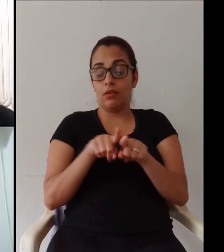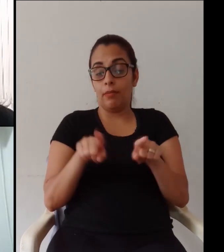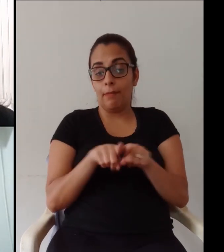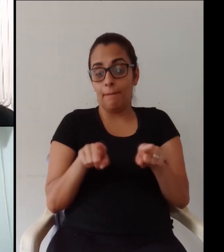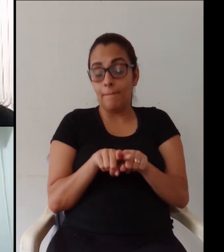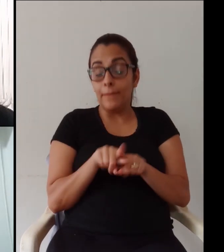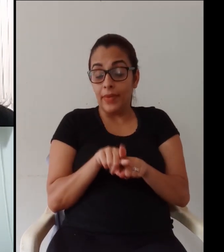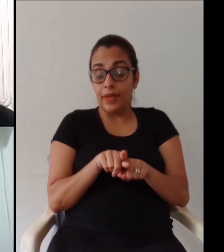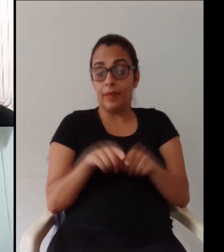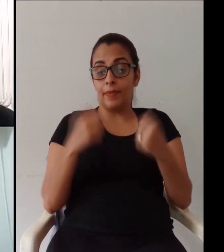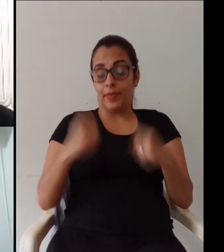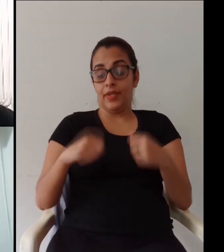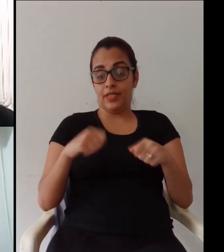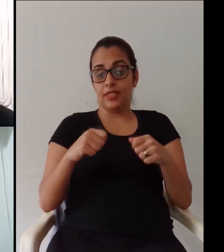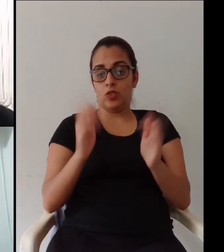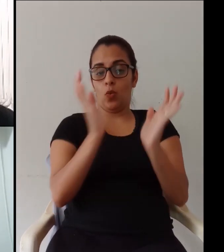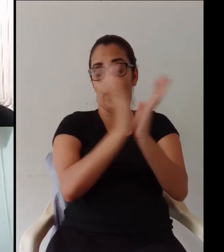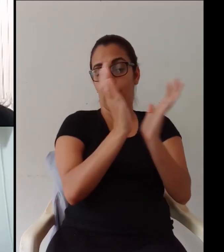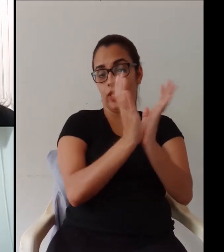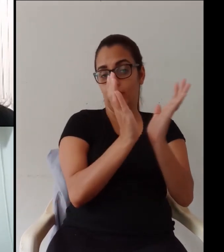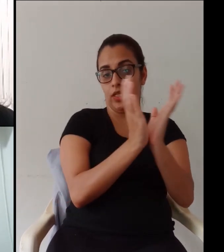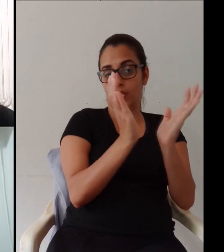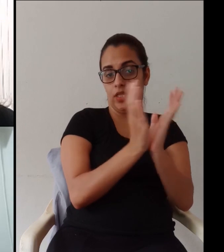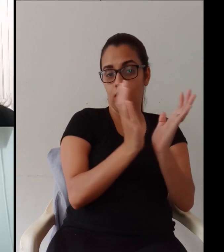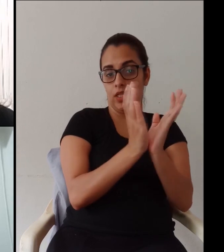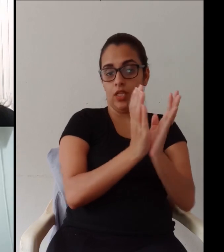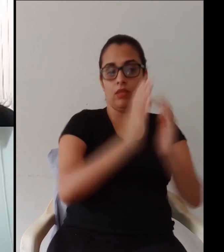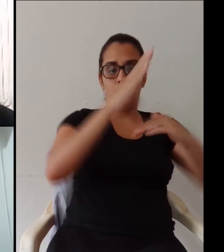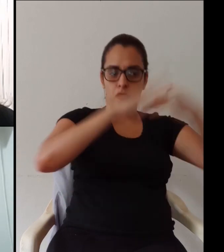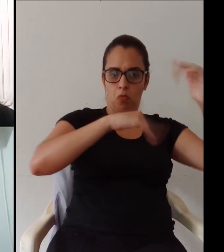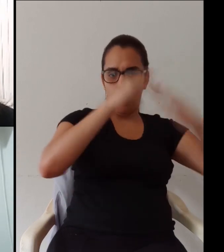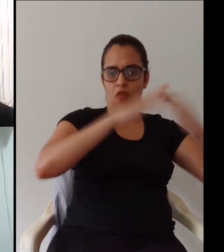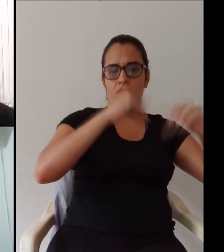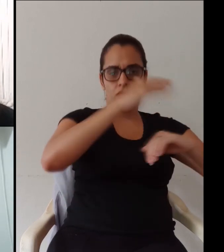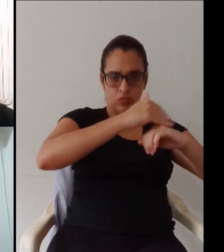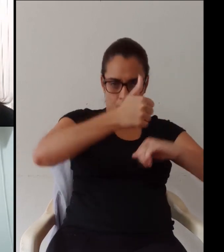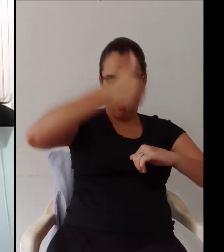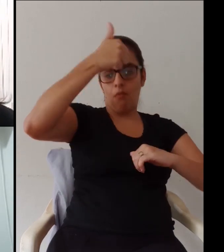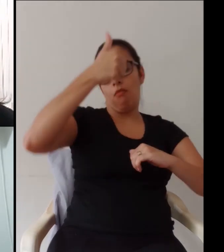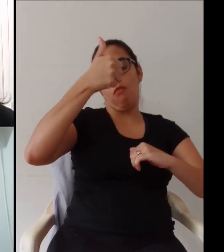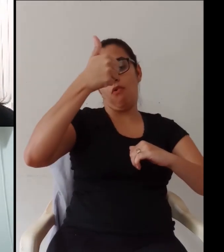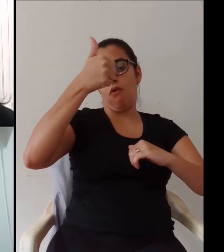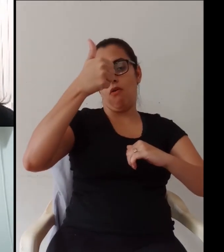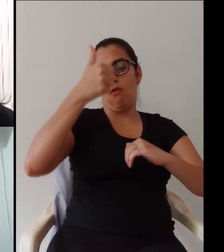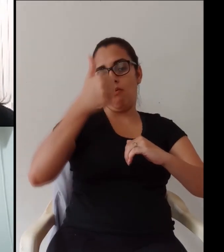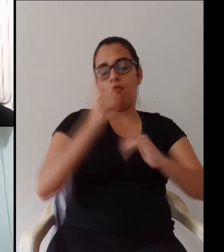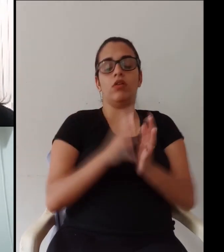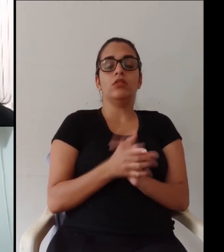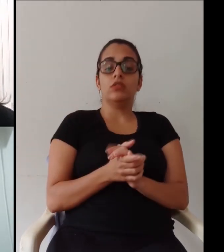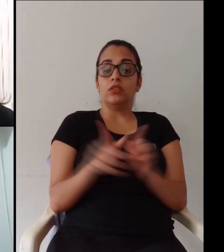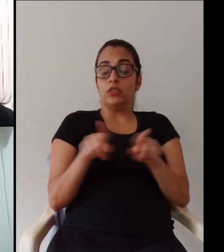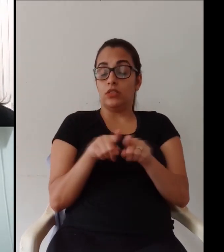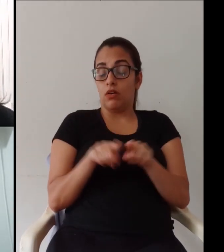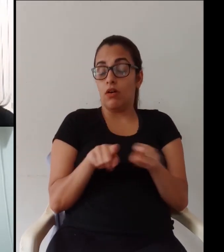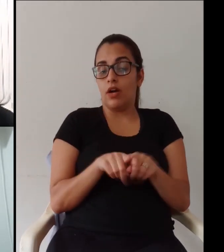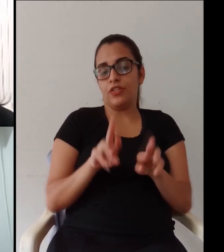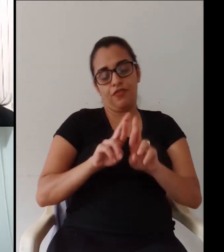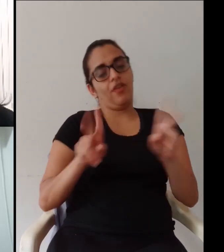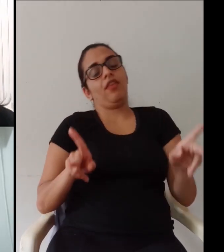exemplo as metodologias ativas entre outras ideias e parte também de uma mediação parte de uma equipe que